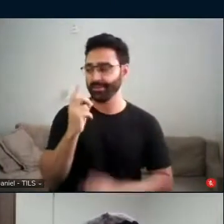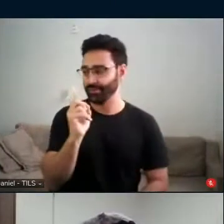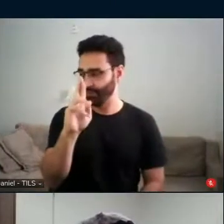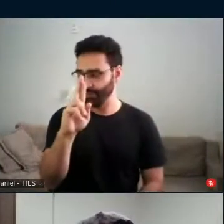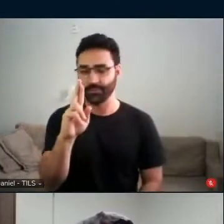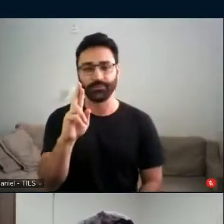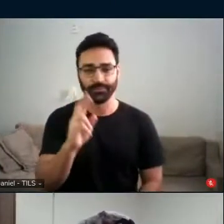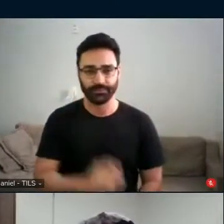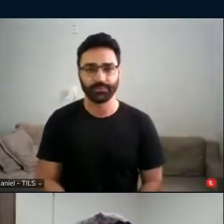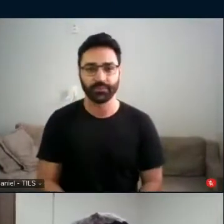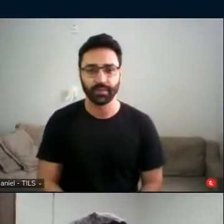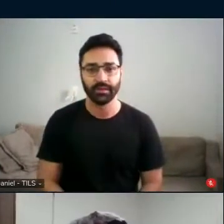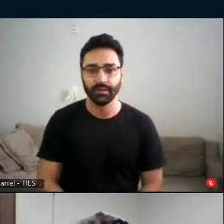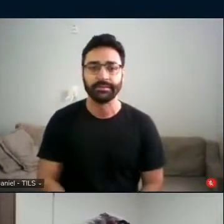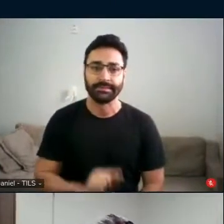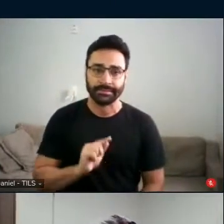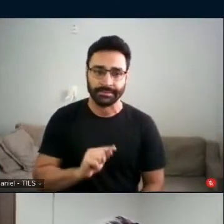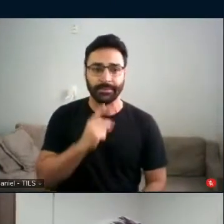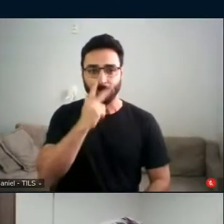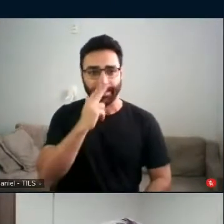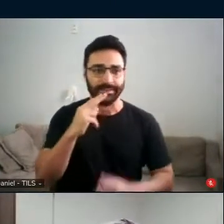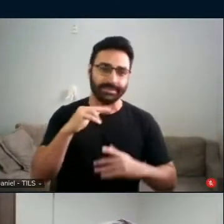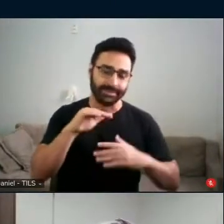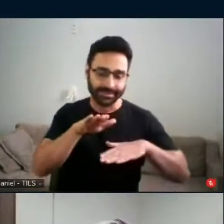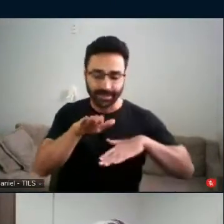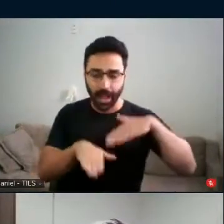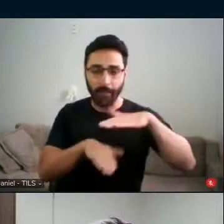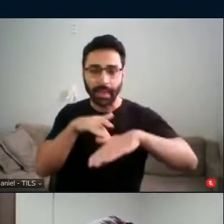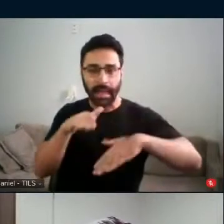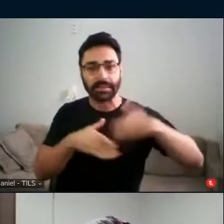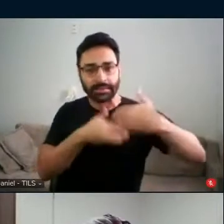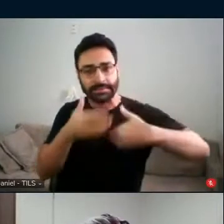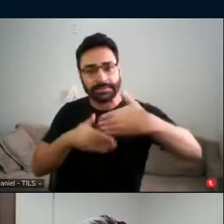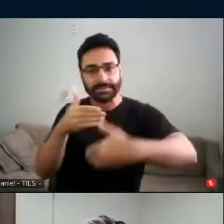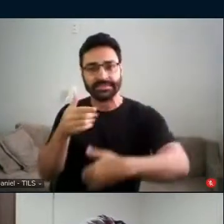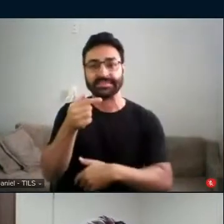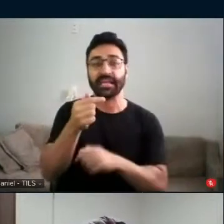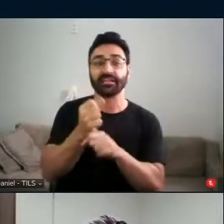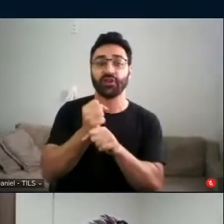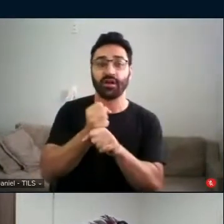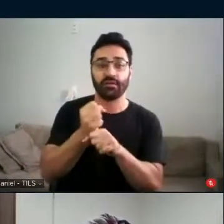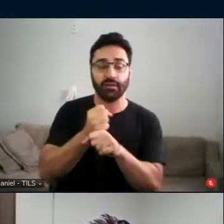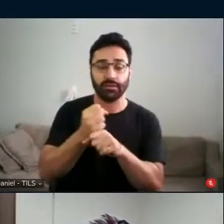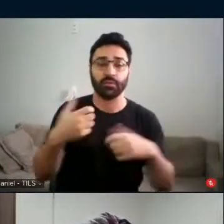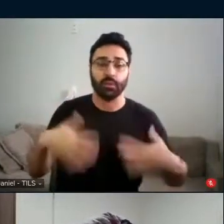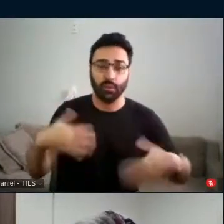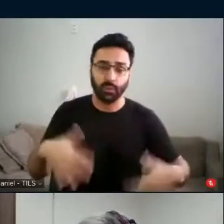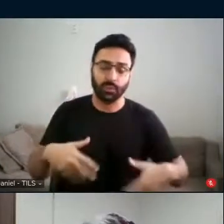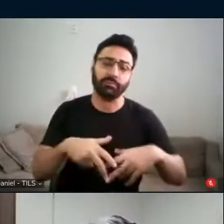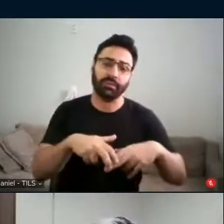É uma caminhada de quase sete anos em função da pandemia.